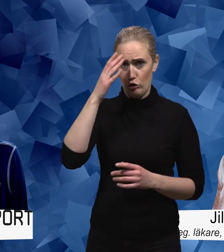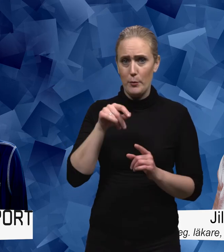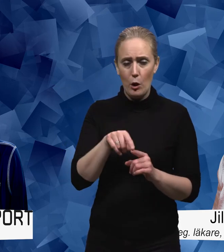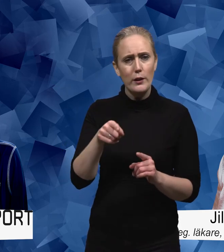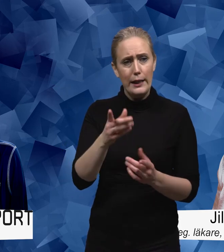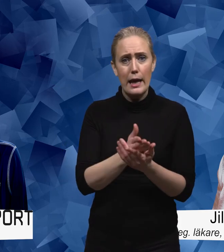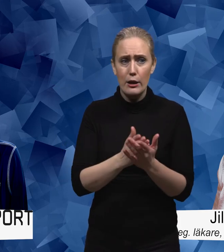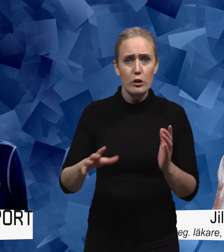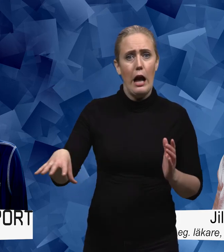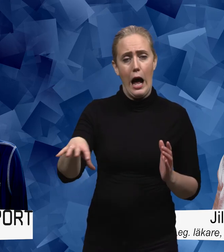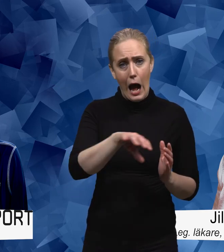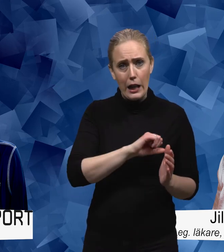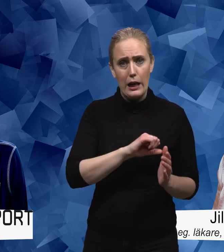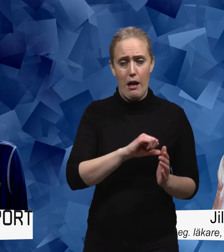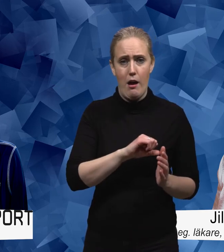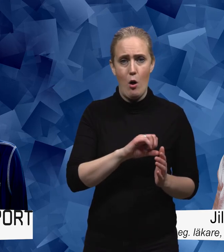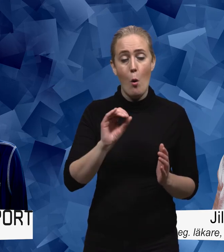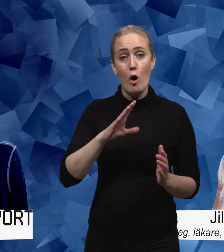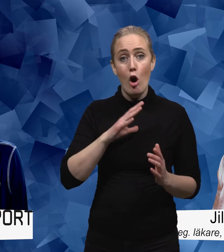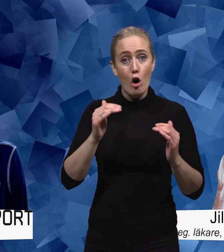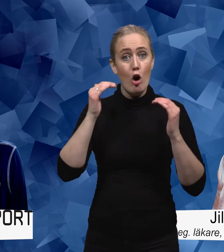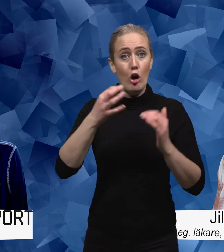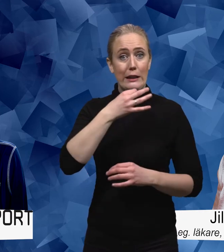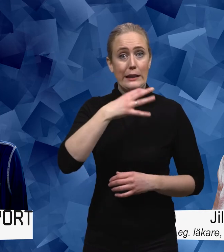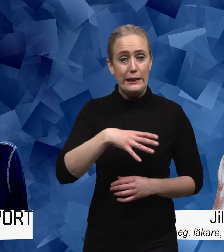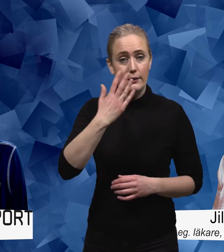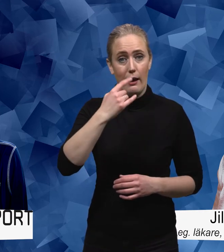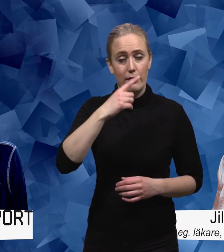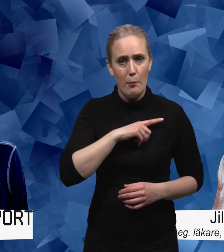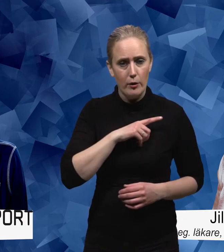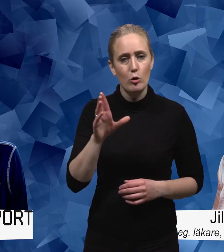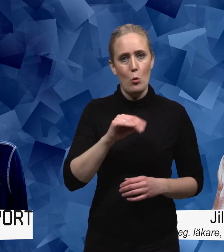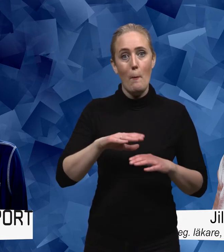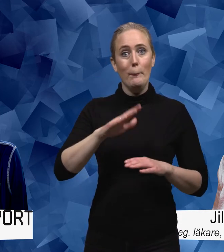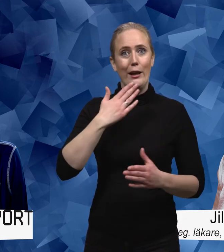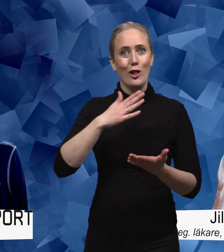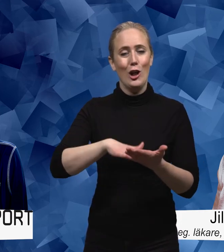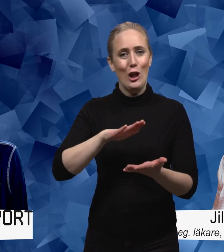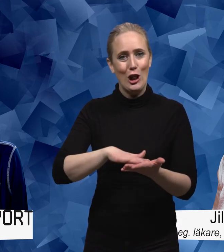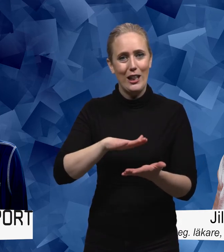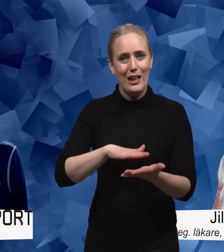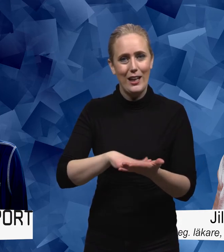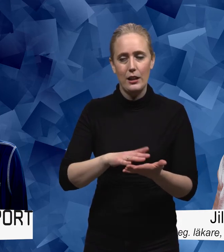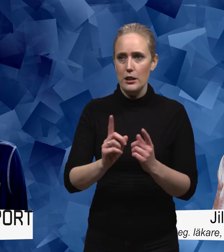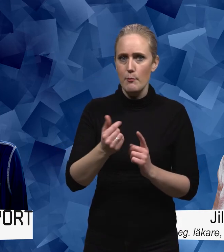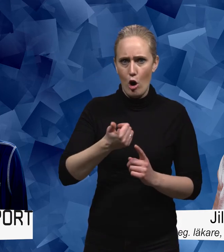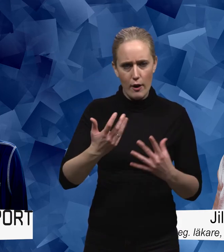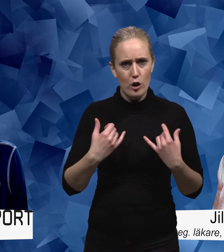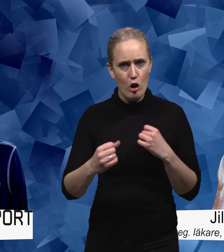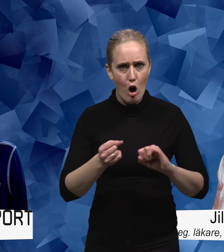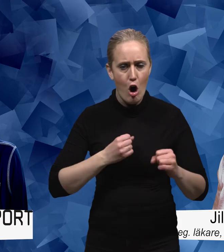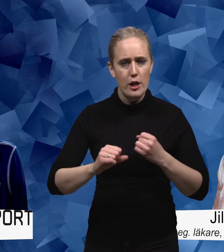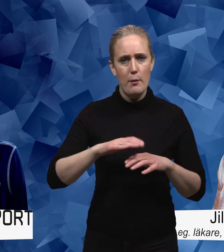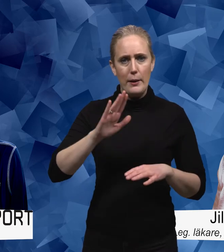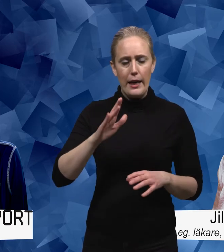alla och har man då en högre risk än andra så kanske man till och med har ännu större nytta av att röra på sig mer än att